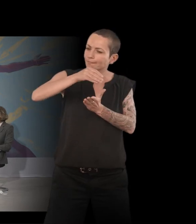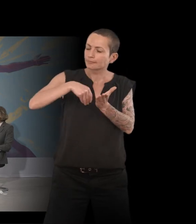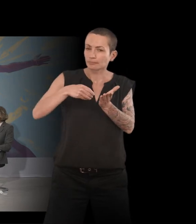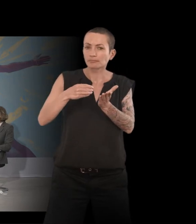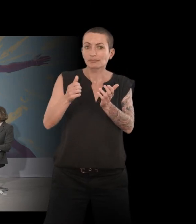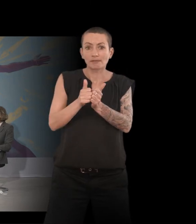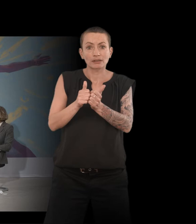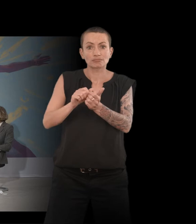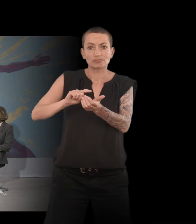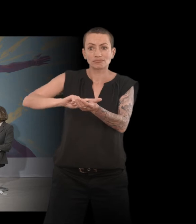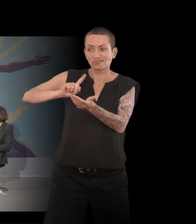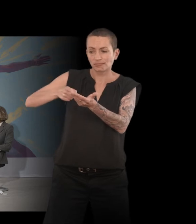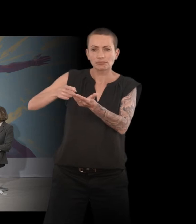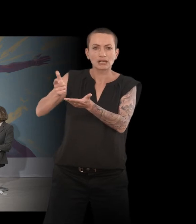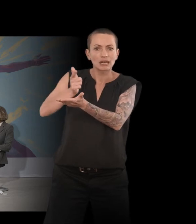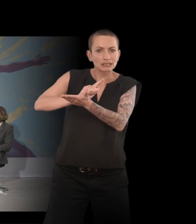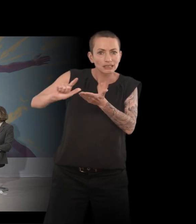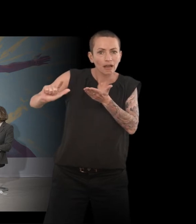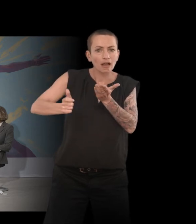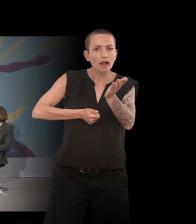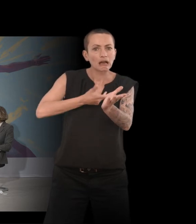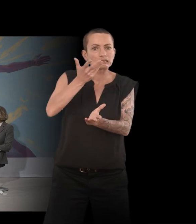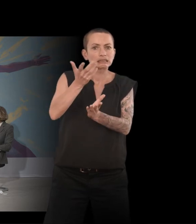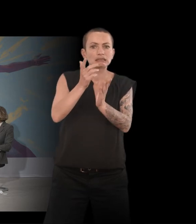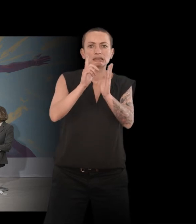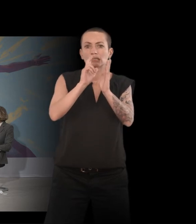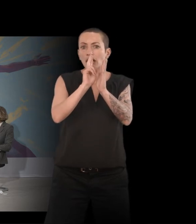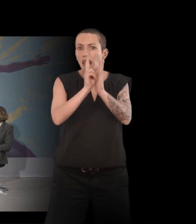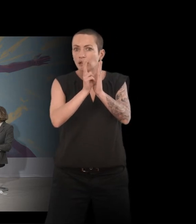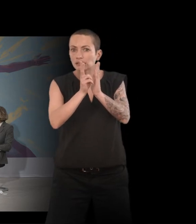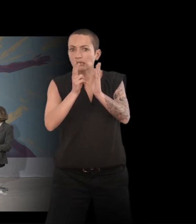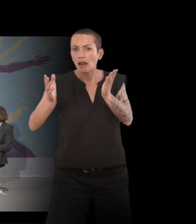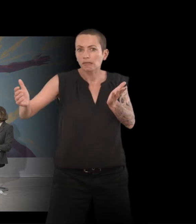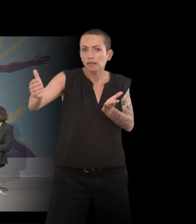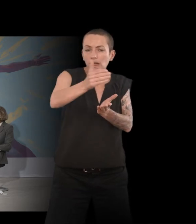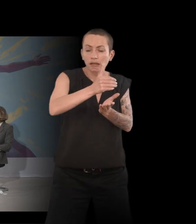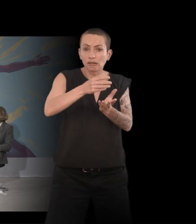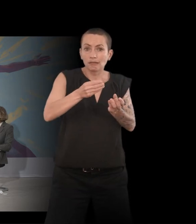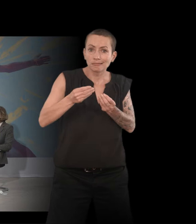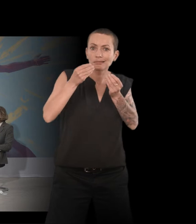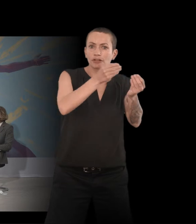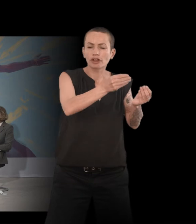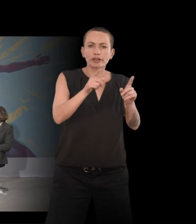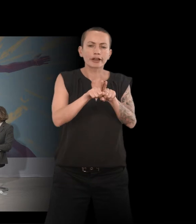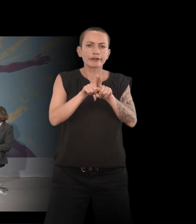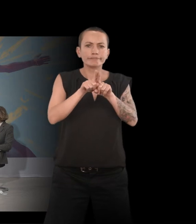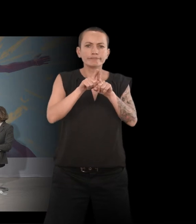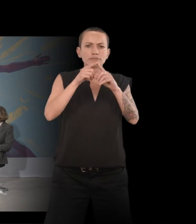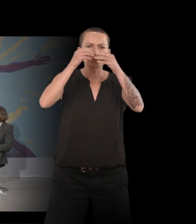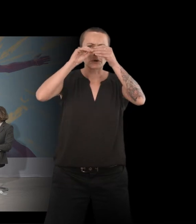ressources littéraires, artistiques, scientifiques et même lexicales qui vous ont aidé à détricoter en quelque sorte ce nœud qui s